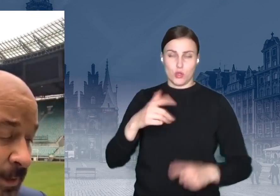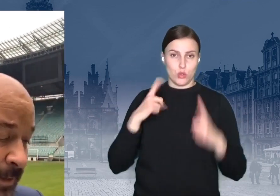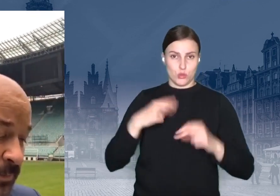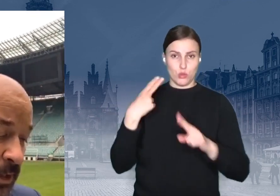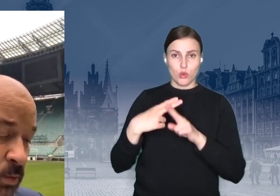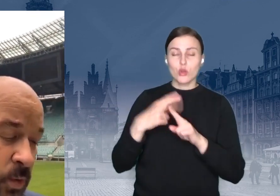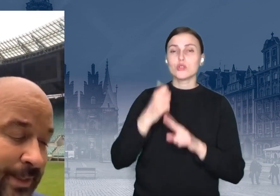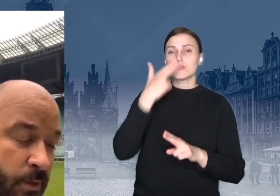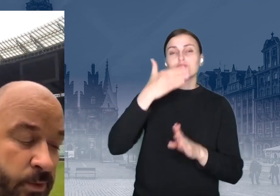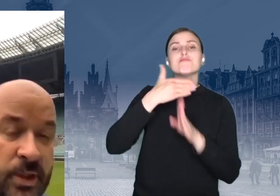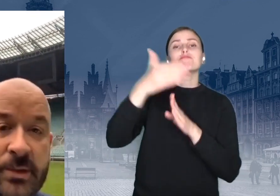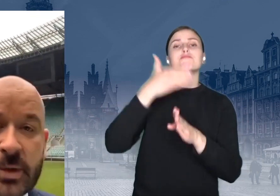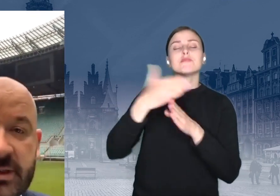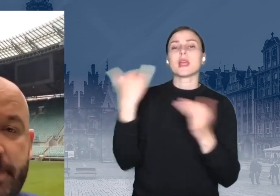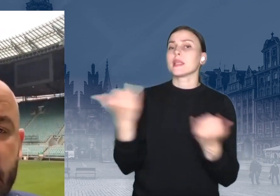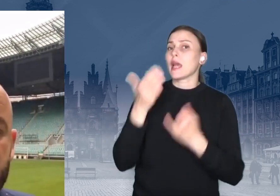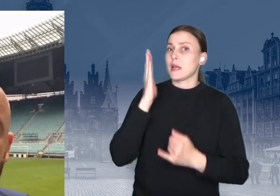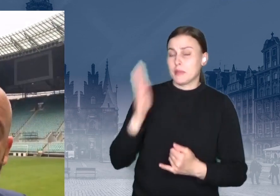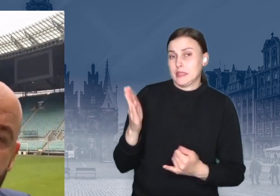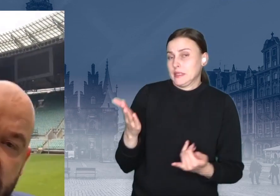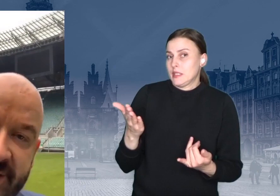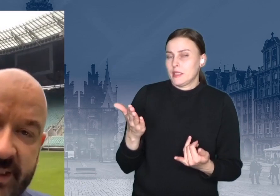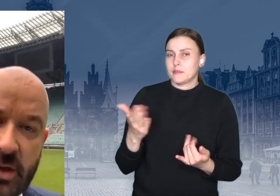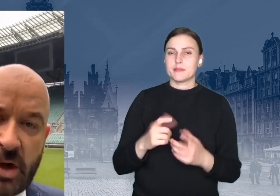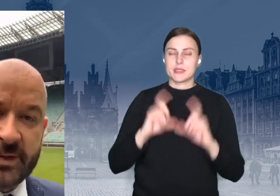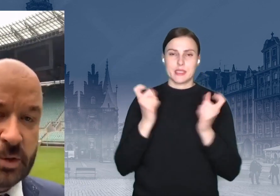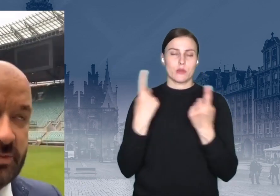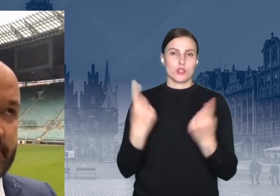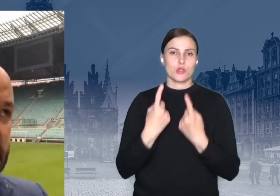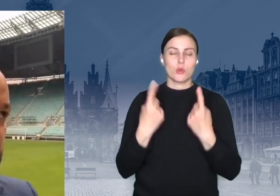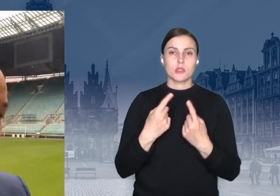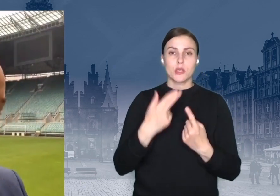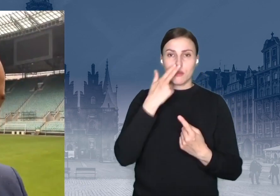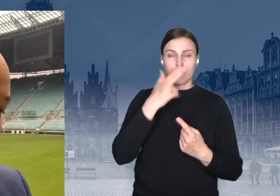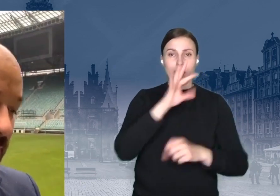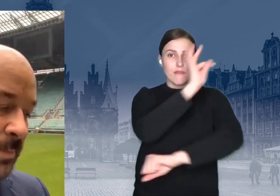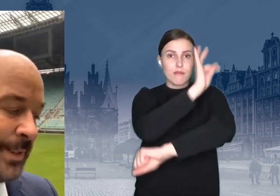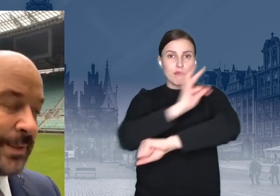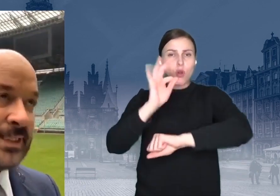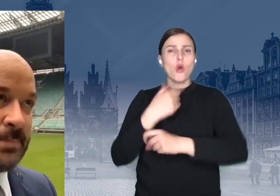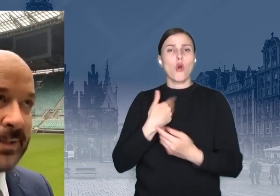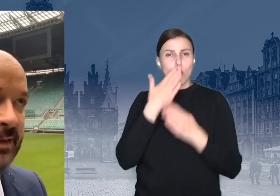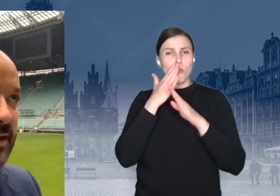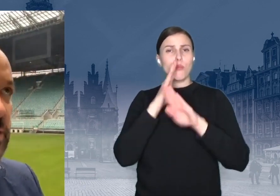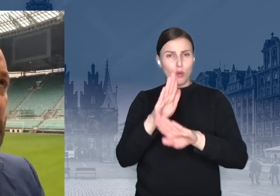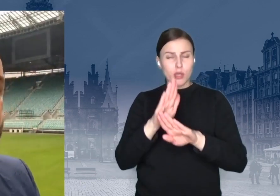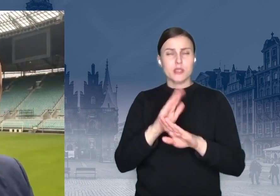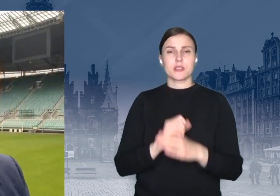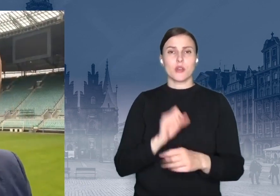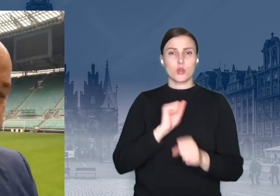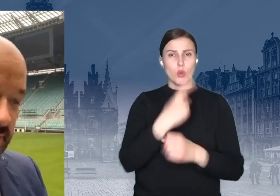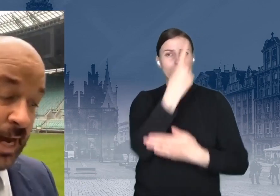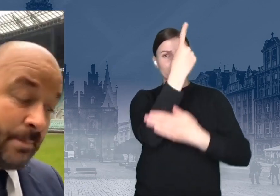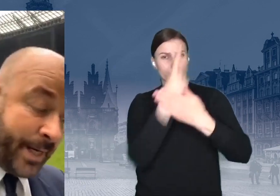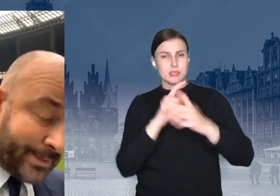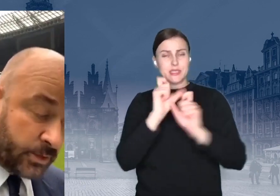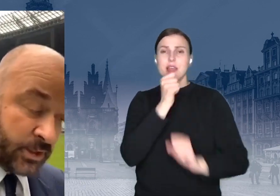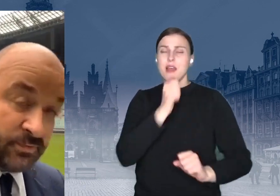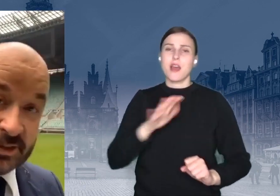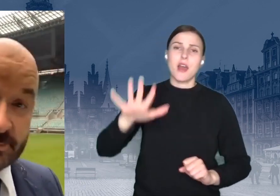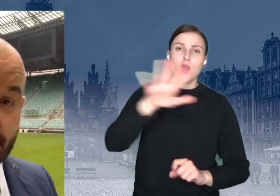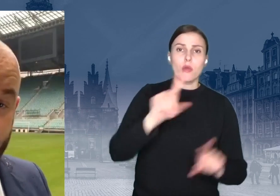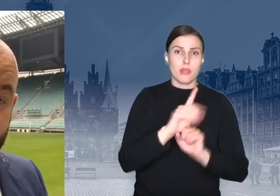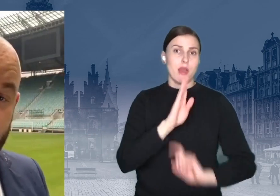się dalej będzie układało. No i słuchajcie, podczas gdy ta krzywa zachorowań, którą Wam często pokazywałem, spada w Europie i w